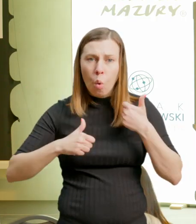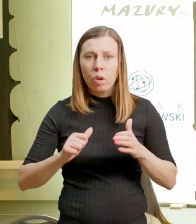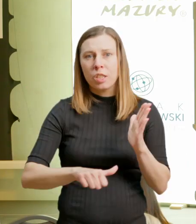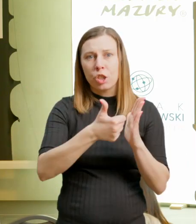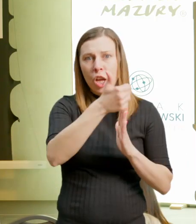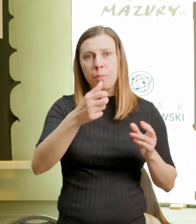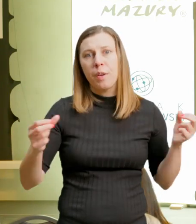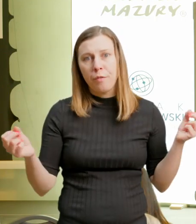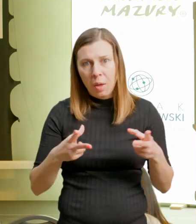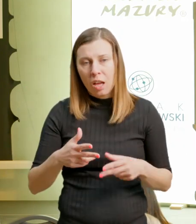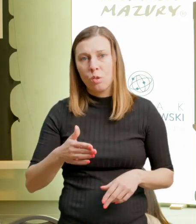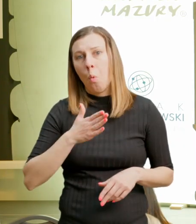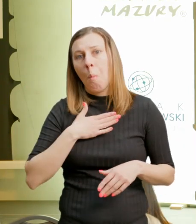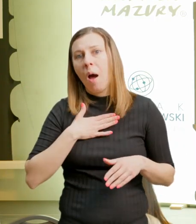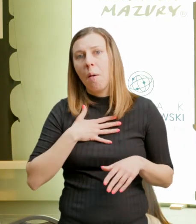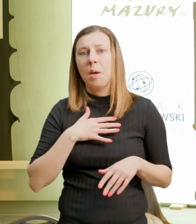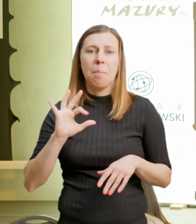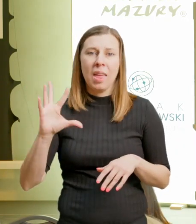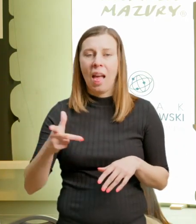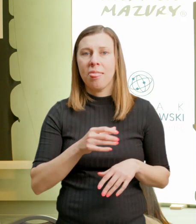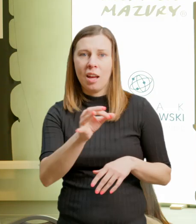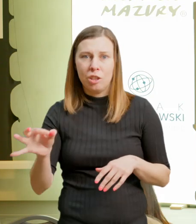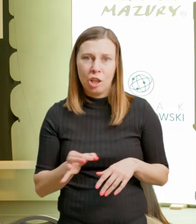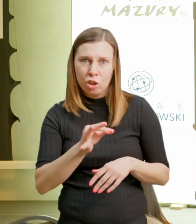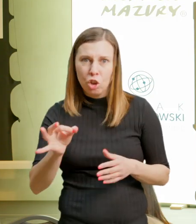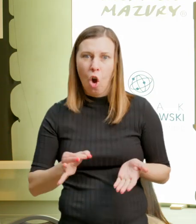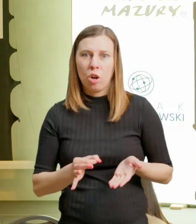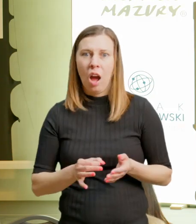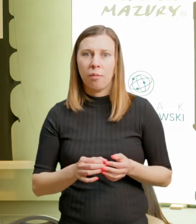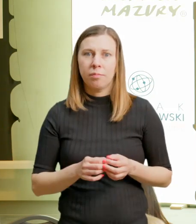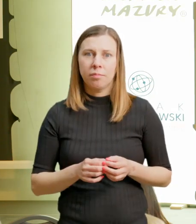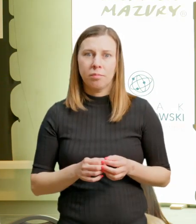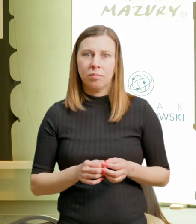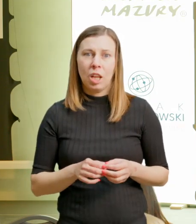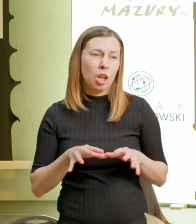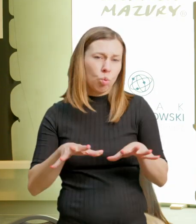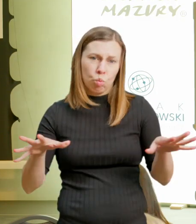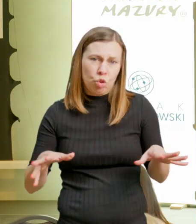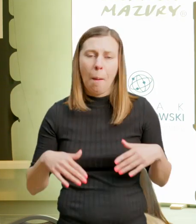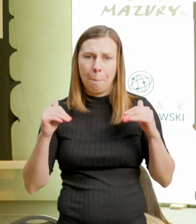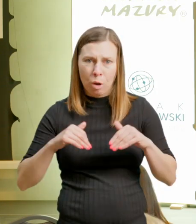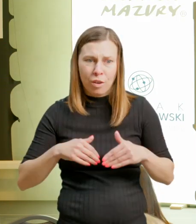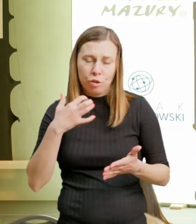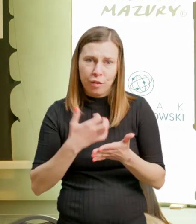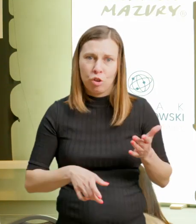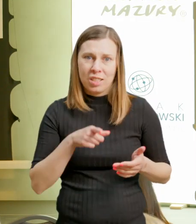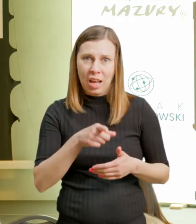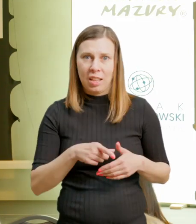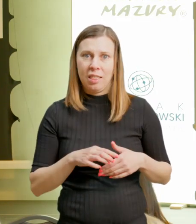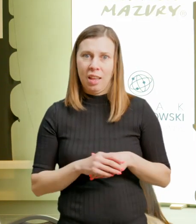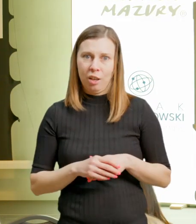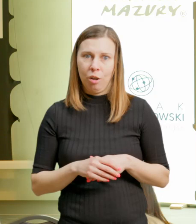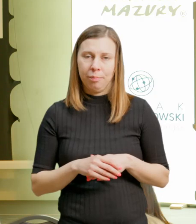przecież mamy piękne jeziora i olbrzymie możliwości wykorzystania tego. Czy już jak pani marszałek